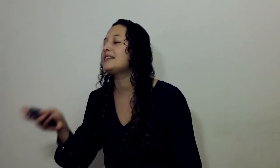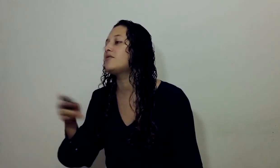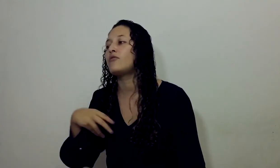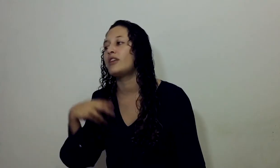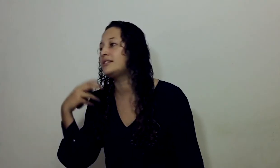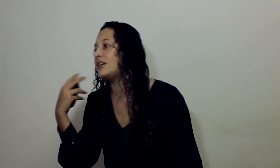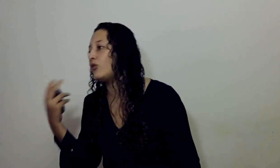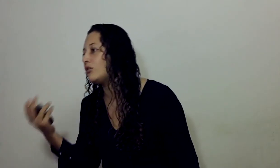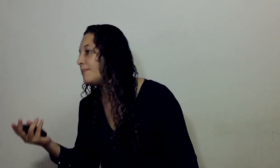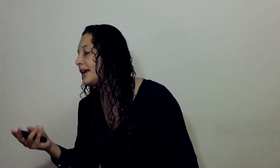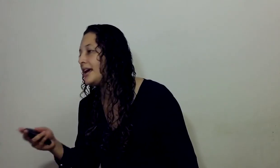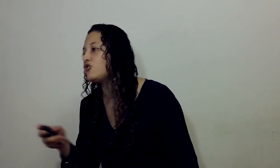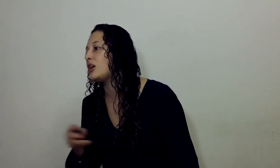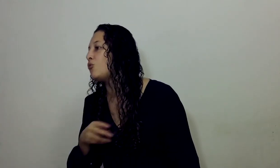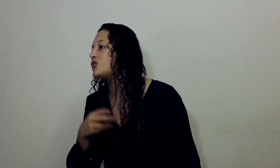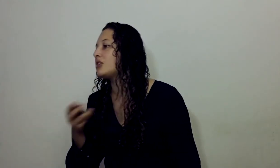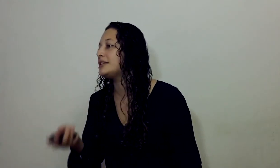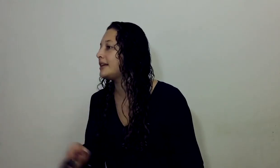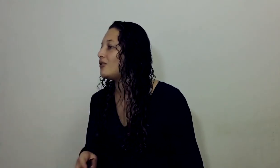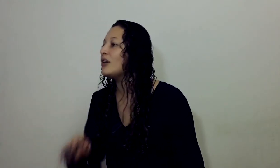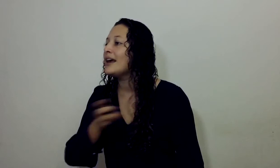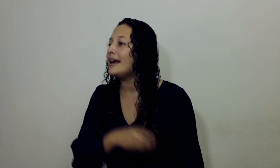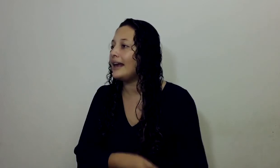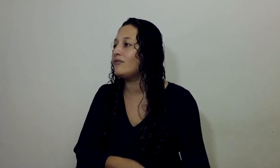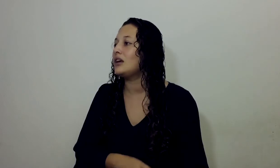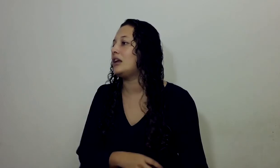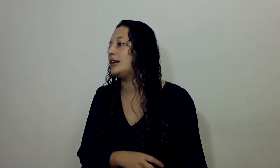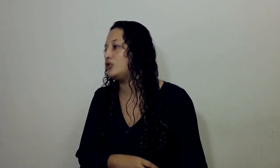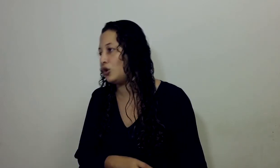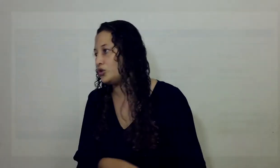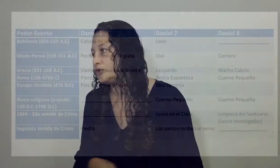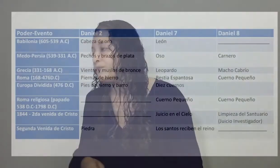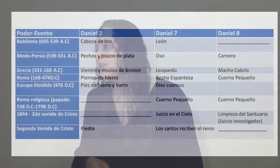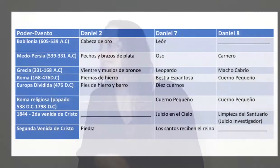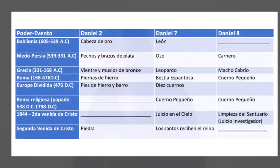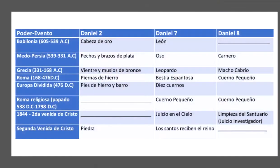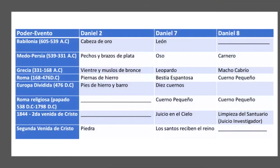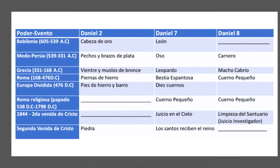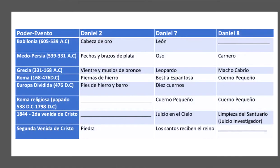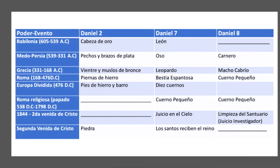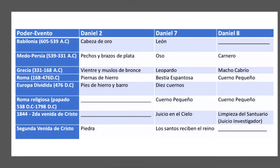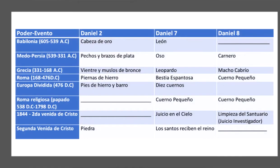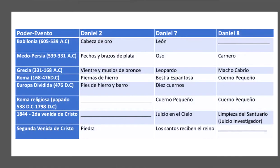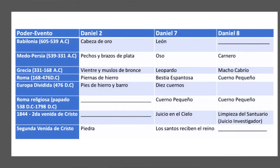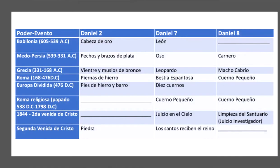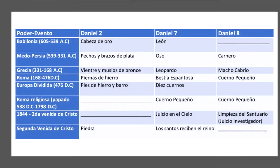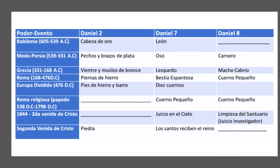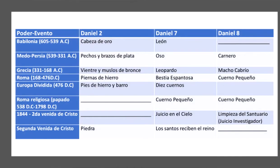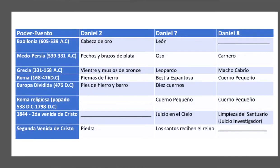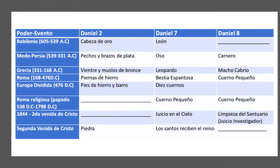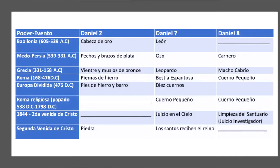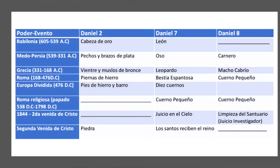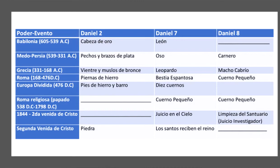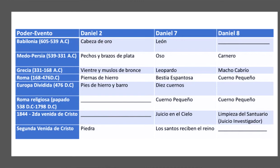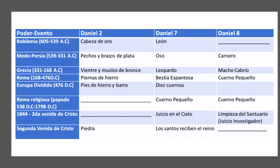No se hace referencia Al cuerno pequeño Ni al juicio En el cielo En Daniel 2 Sin embargo En Daniel 8 Vemos que